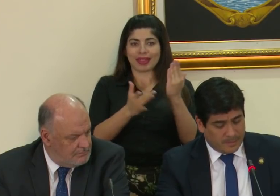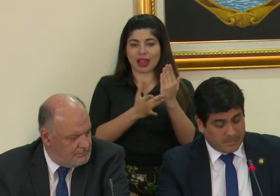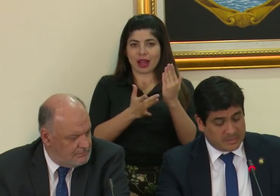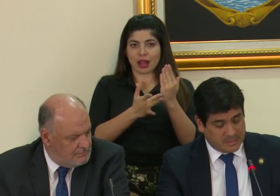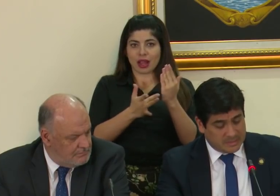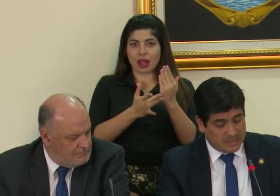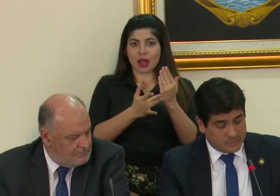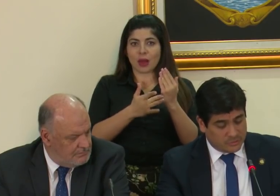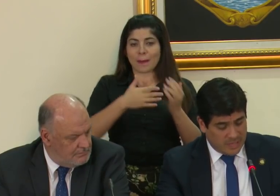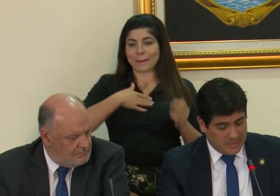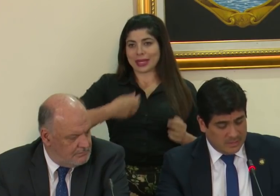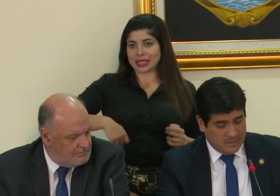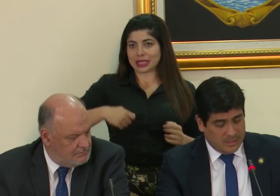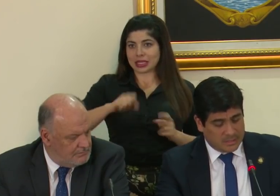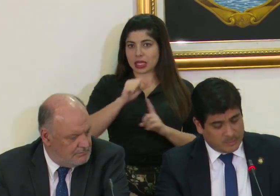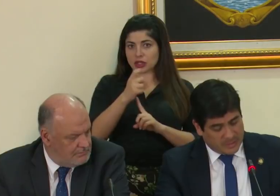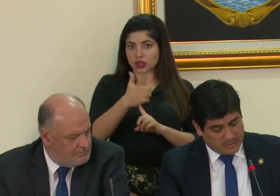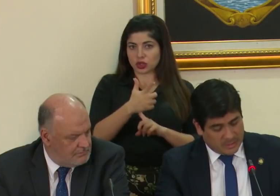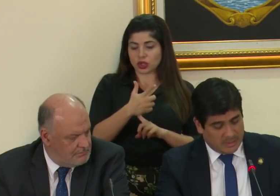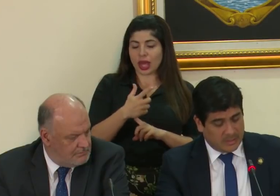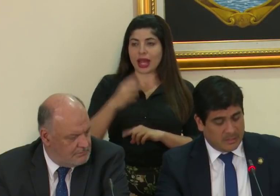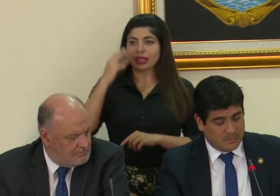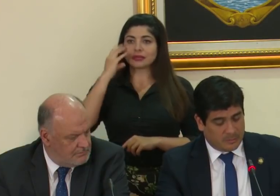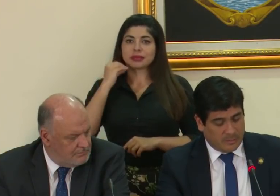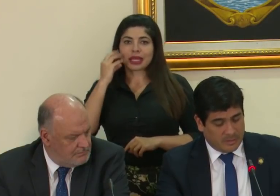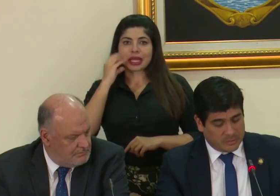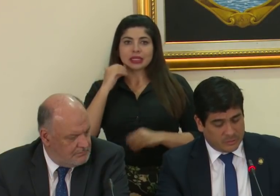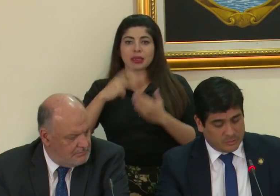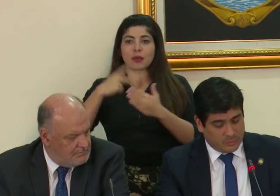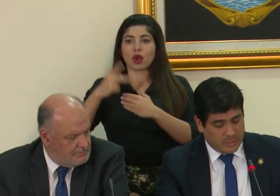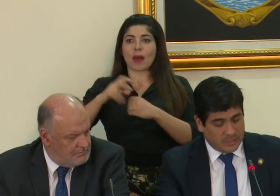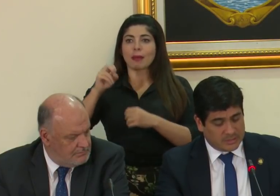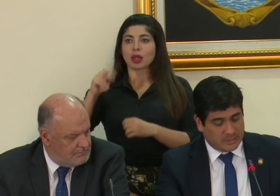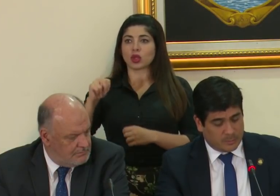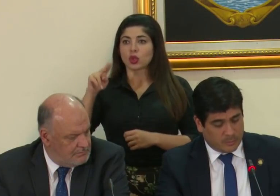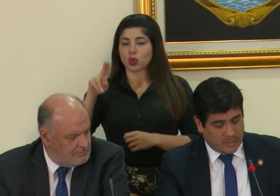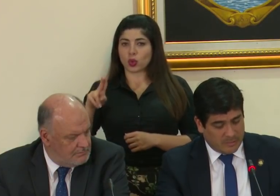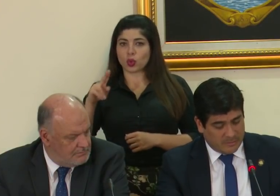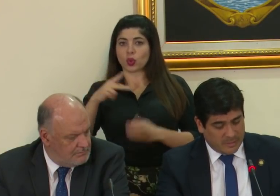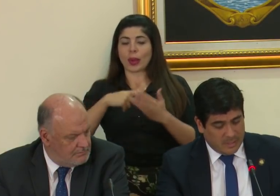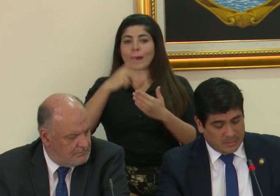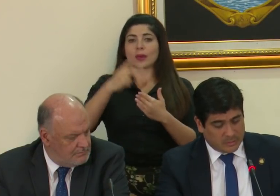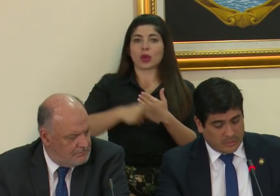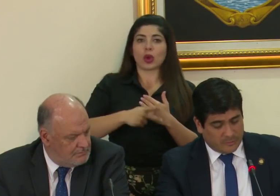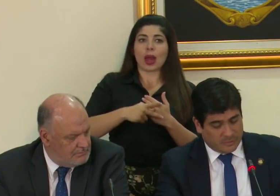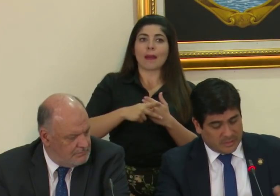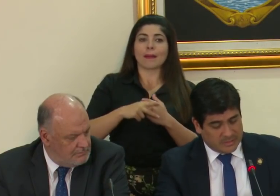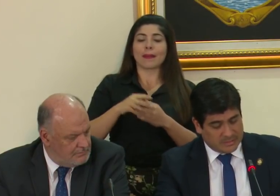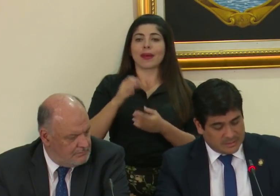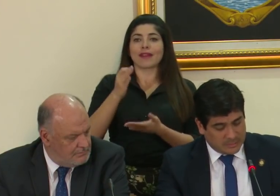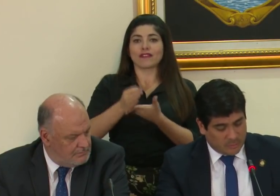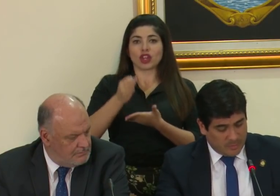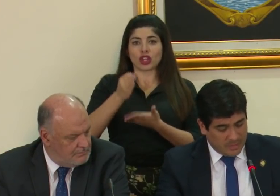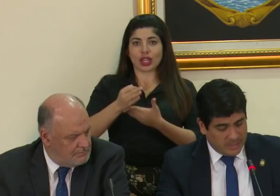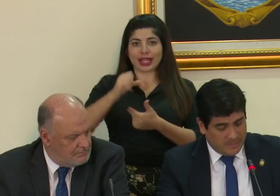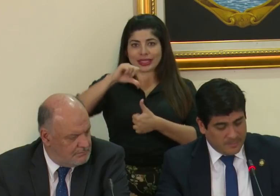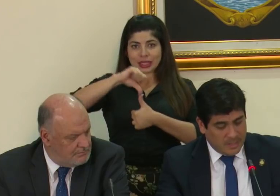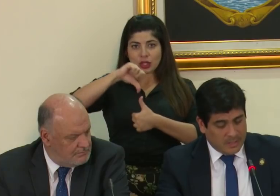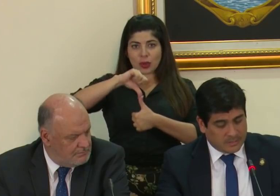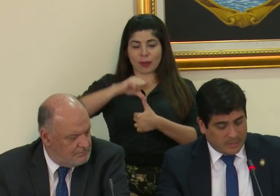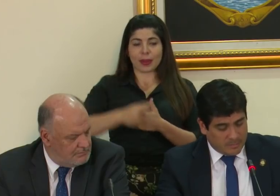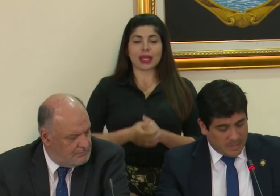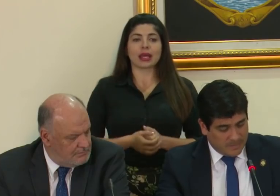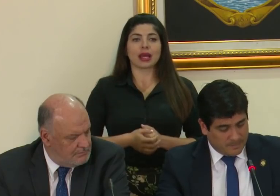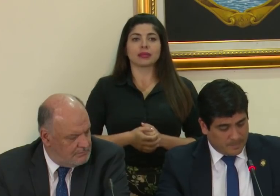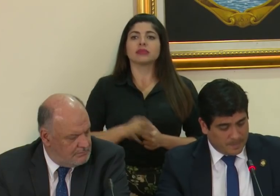Presidencial Social, experiencia en el programa de Naciones Unidas, en el programa de Zonas Fronterizas de Centroamérica,